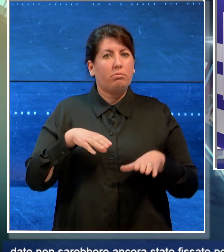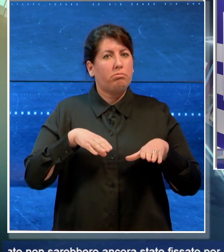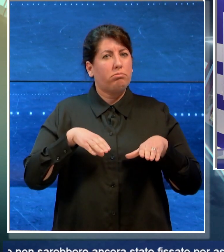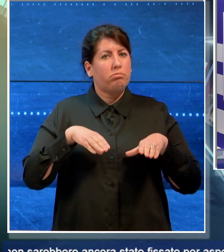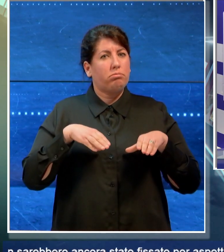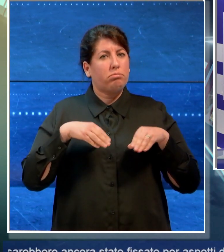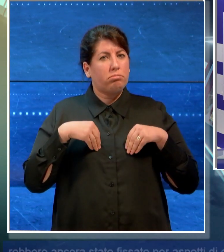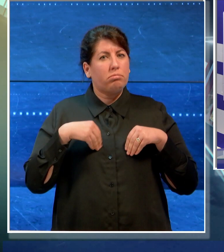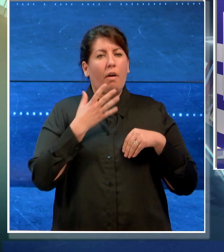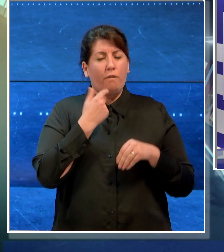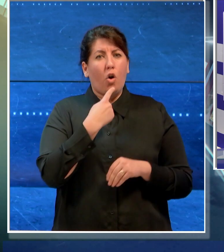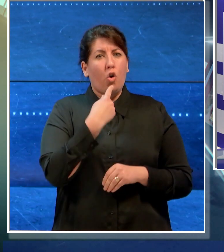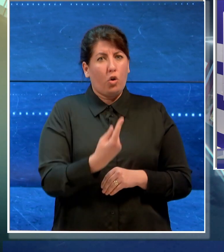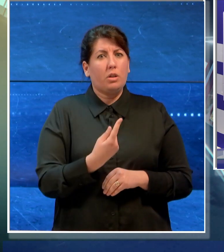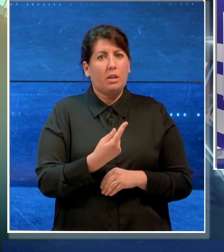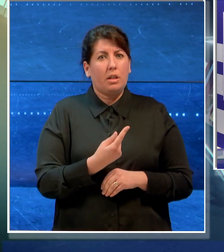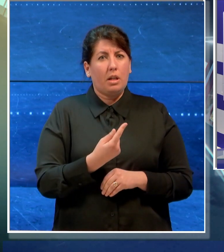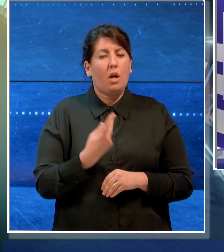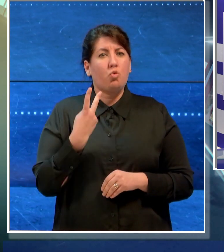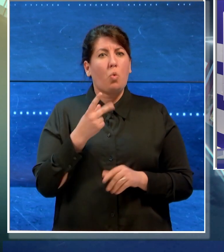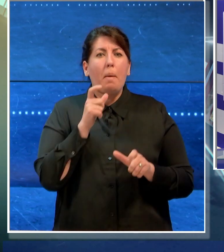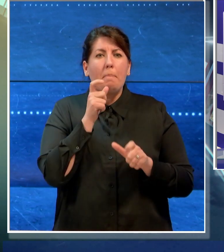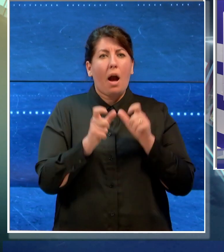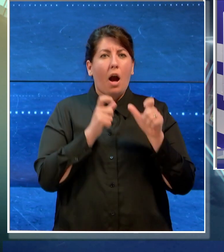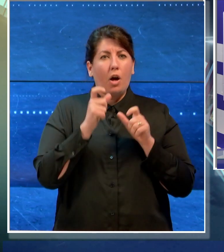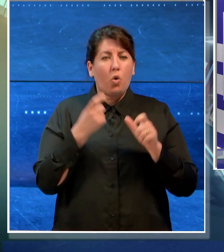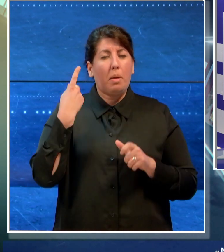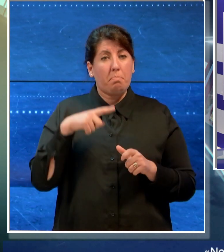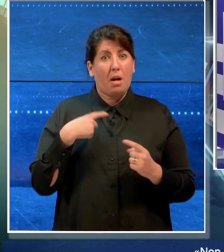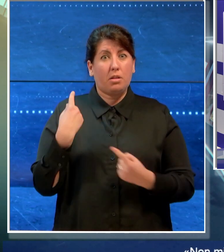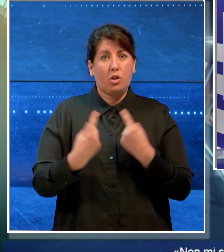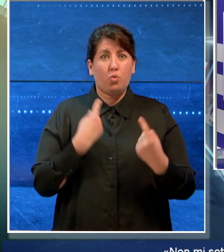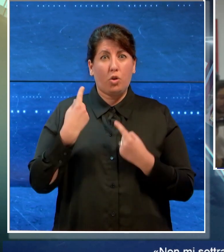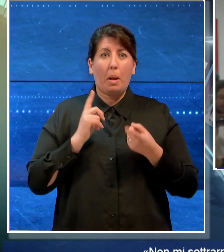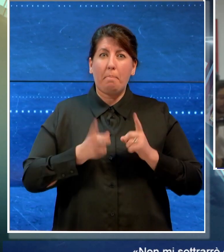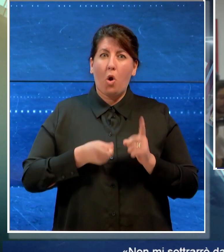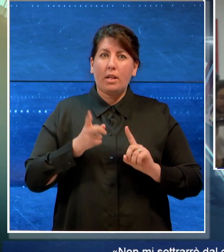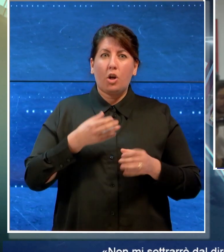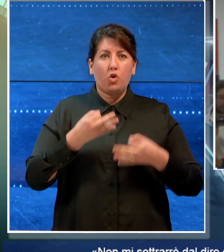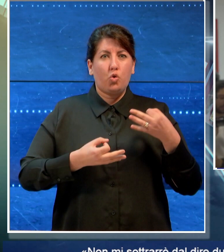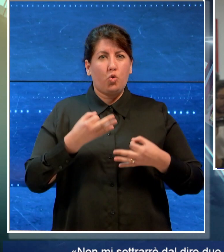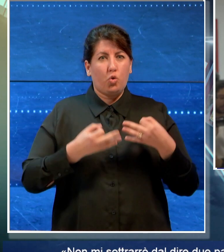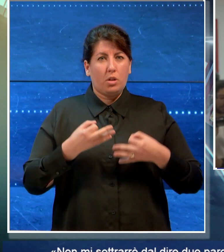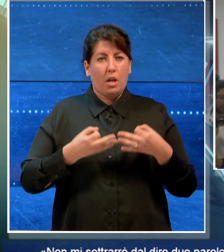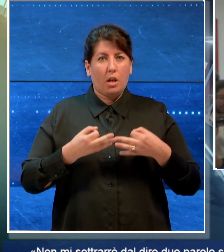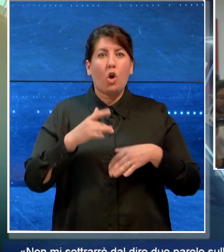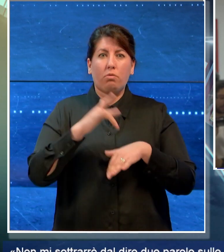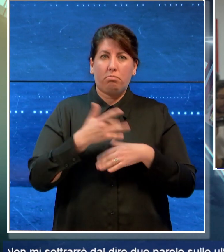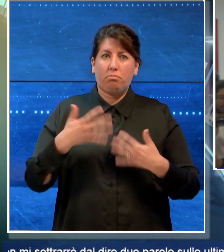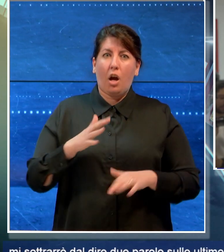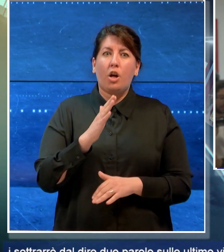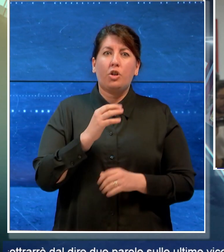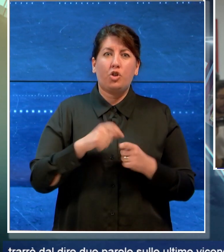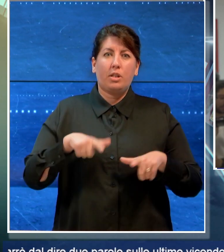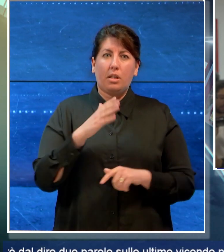due parole sulle ultime vicende politiche e giudiziarie che hanno investito la città di Bari e questo